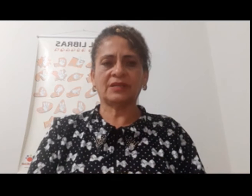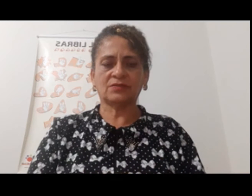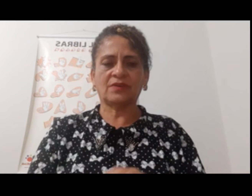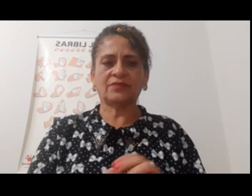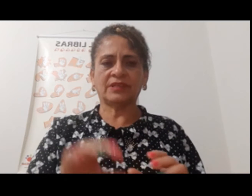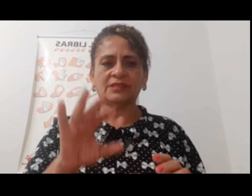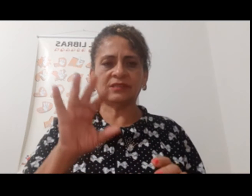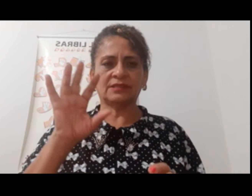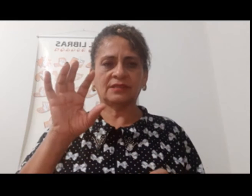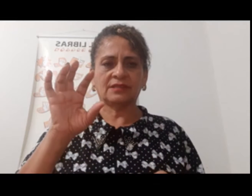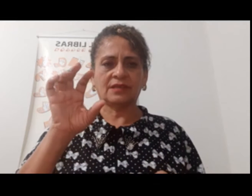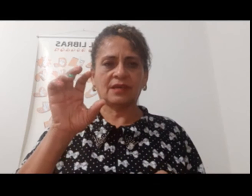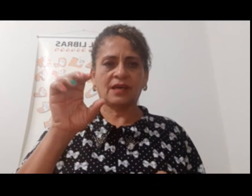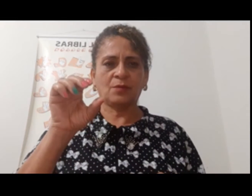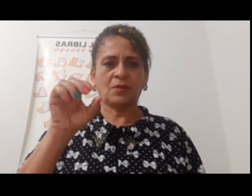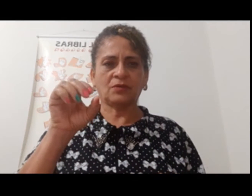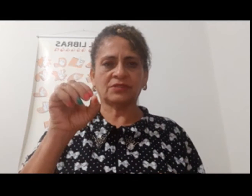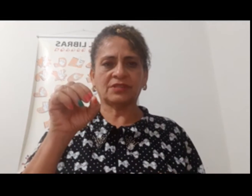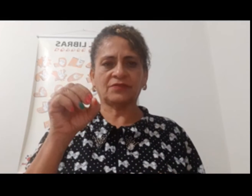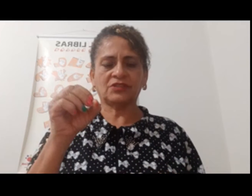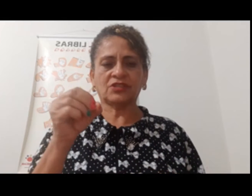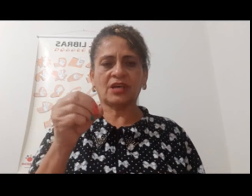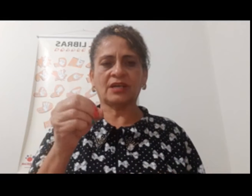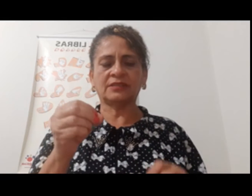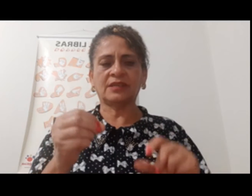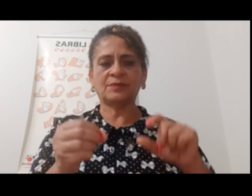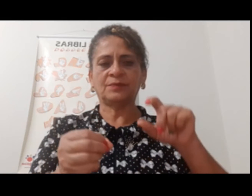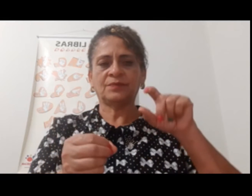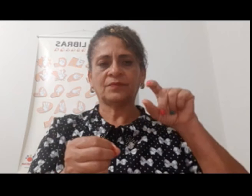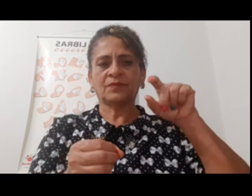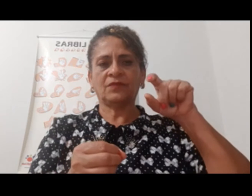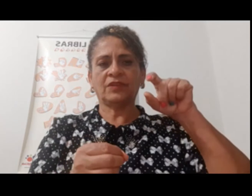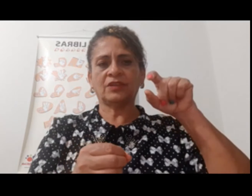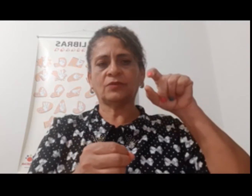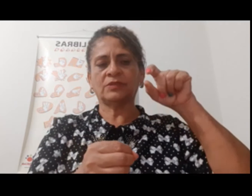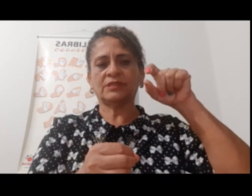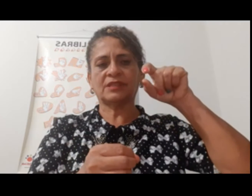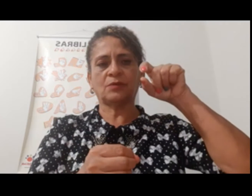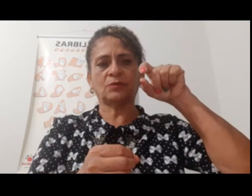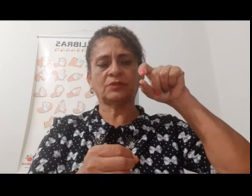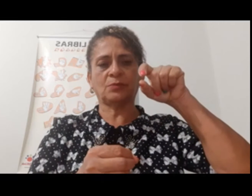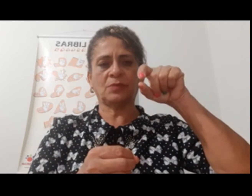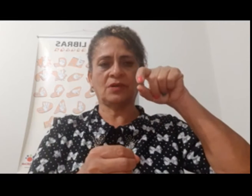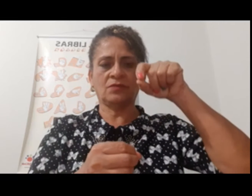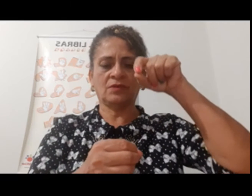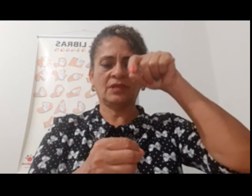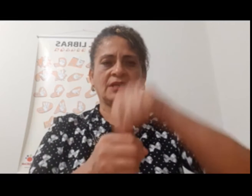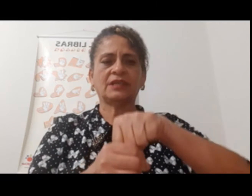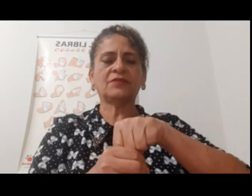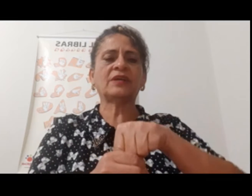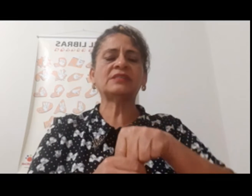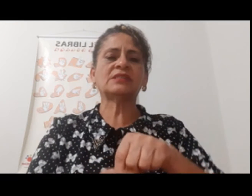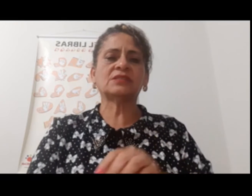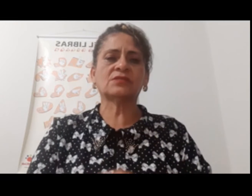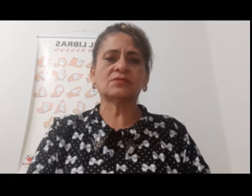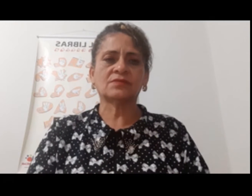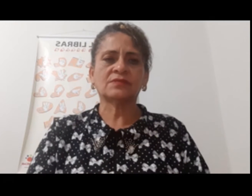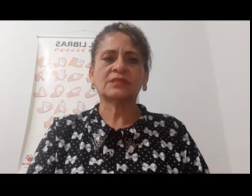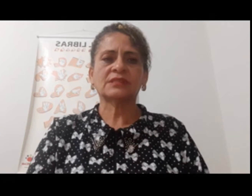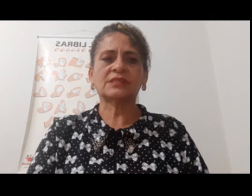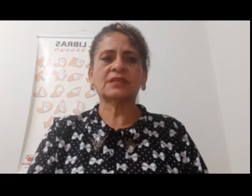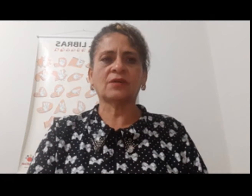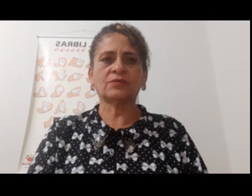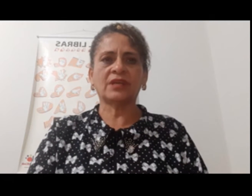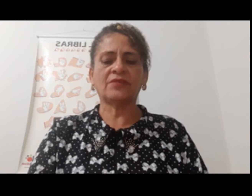Mais uma vez. A mãozinha fechada. Vem com essa outra mão. E faz isso.